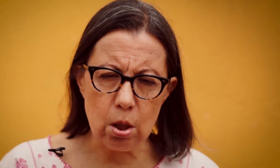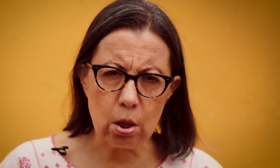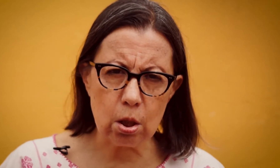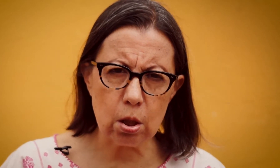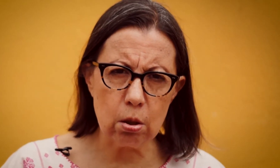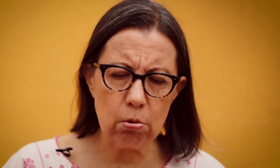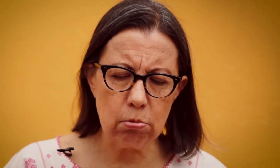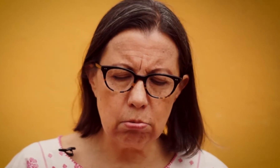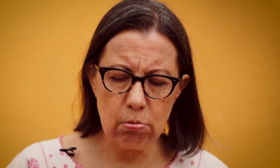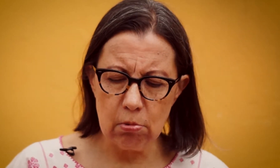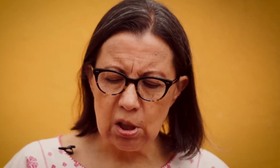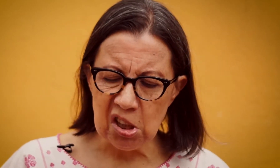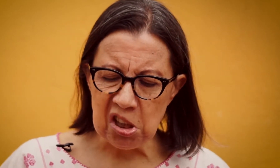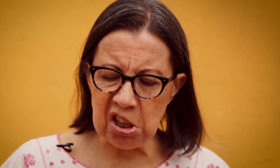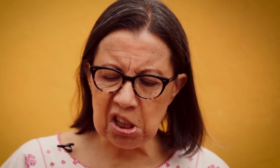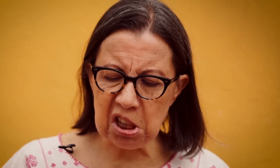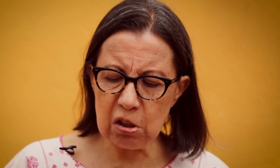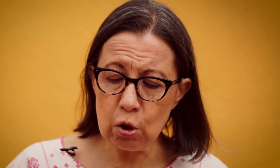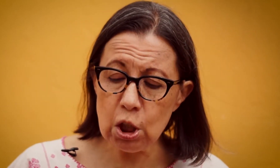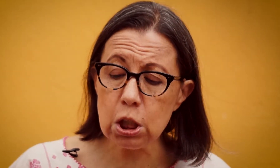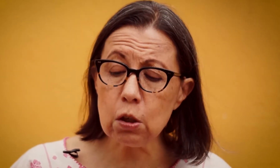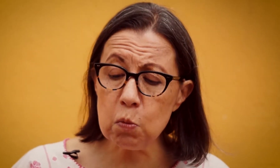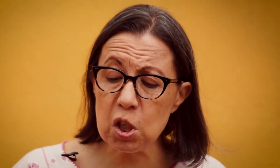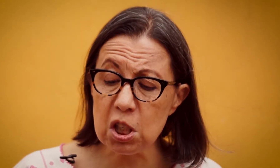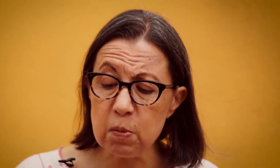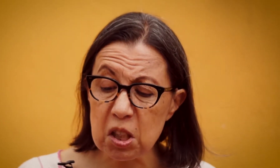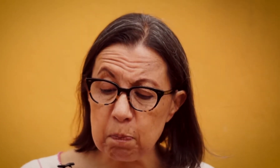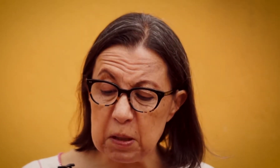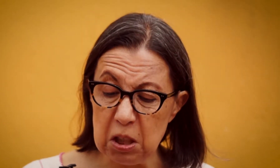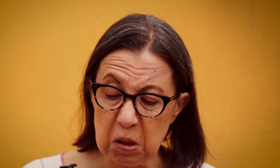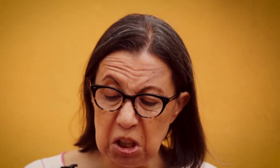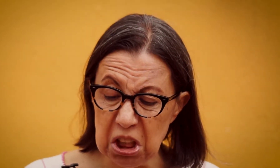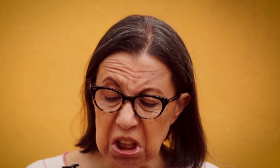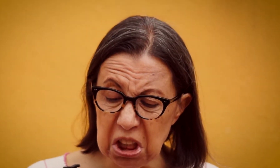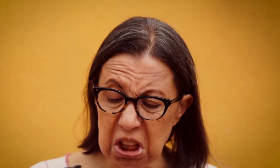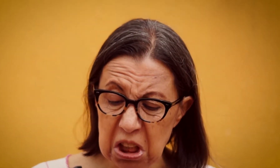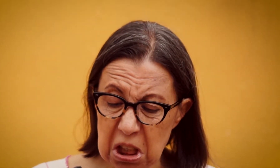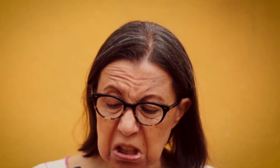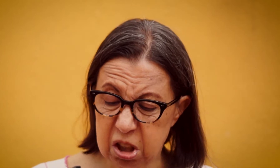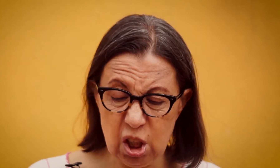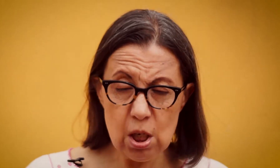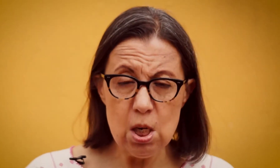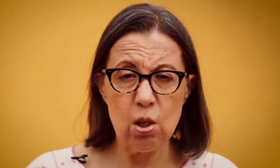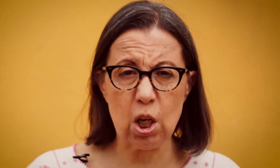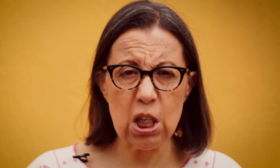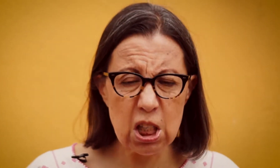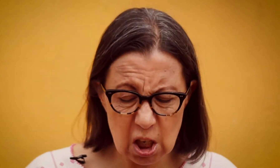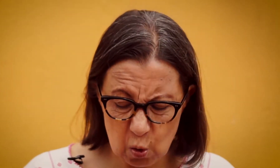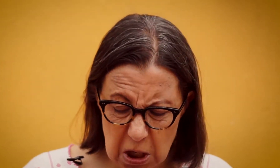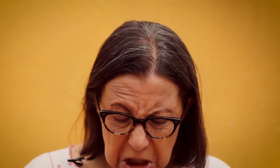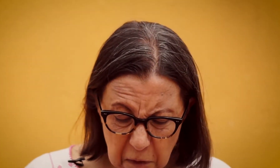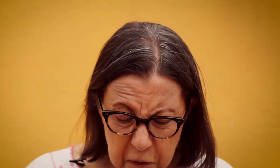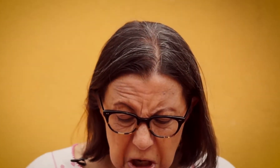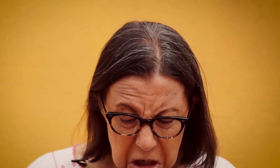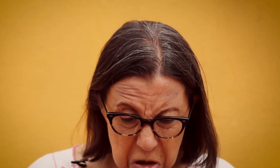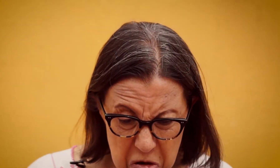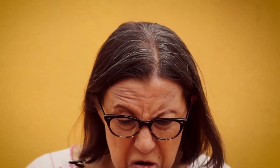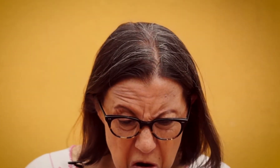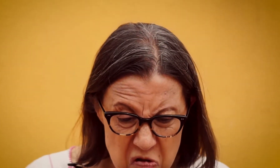¡Dictado! ¡Dictado! ¡Ni sé cómo se escribe esta palabra! ¡Ojalá esta escuela se fuera al Congo!